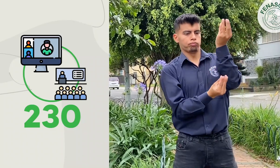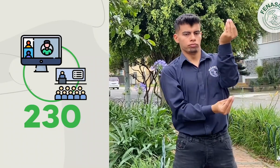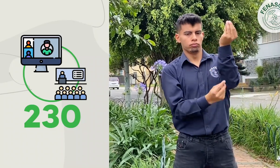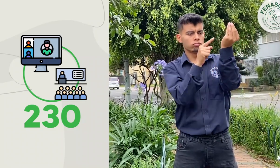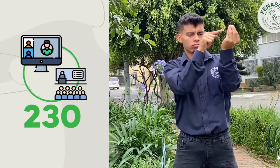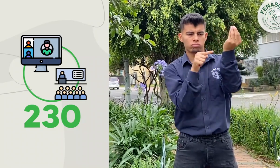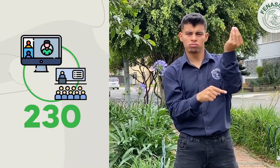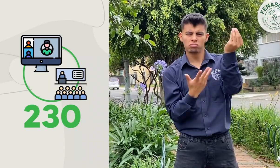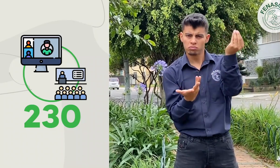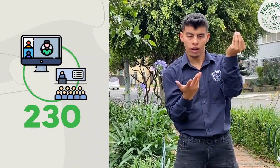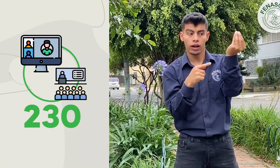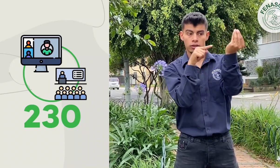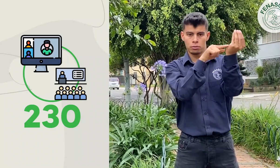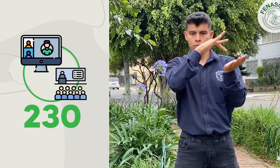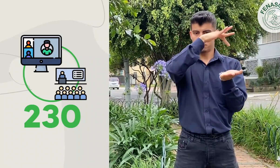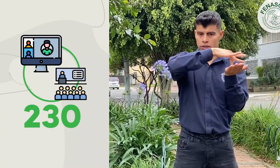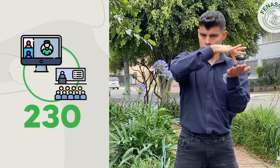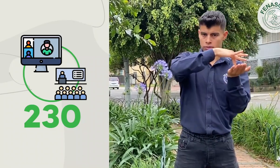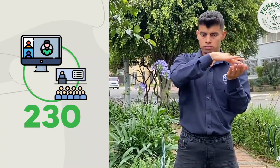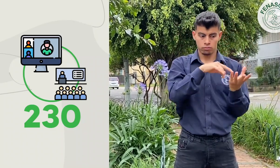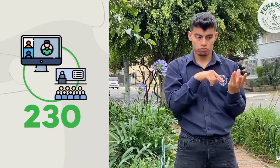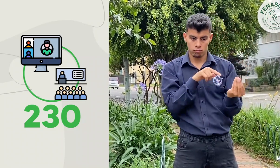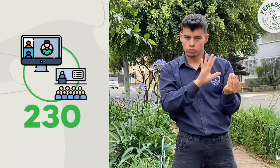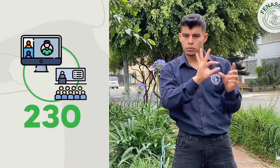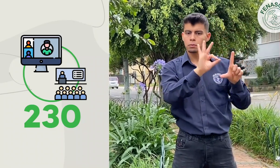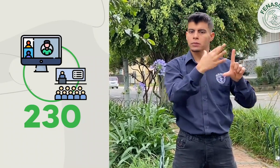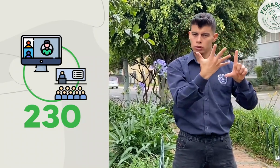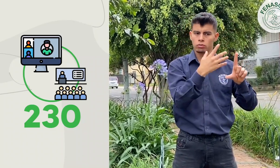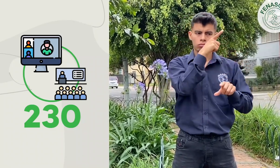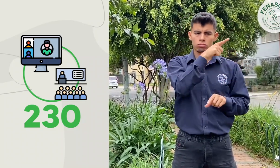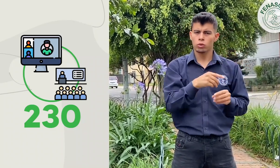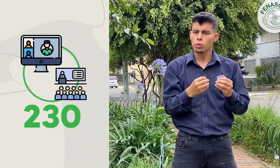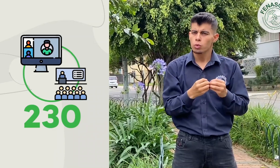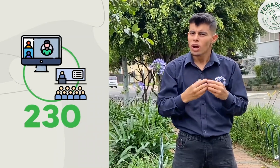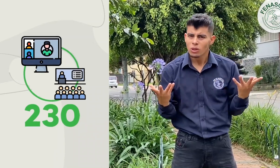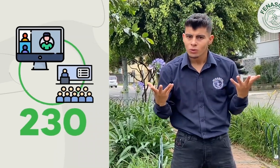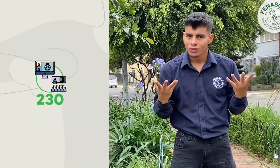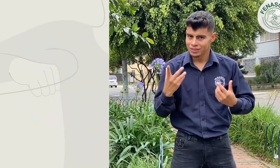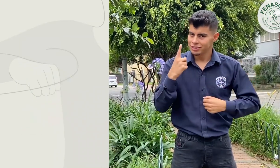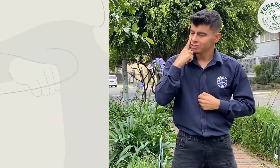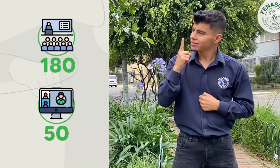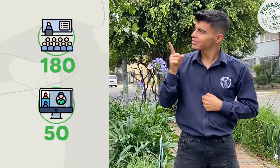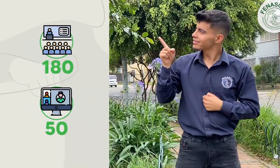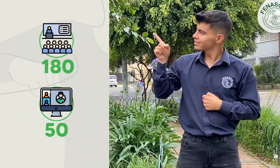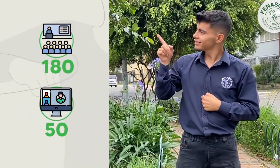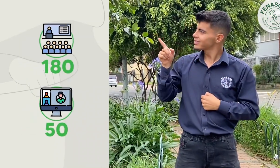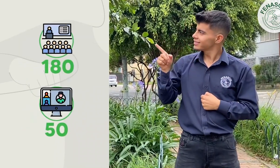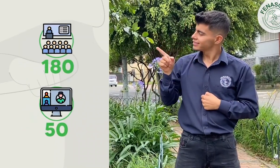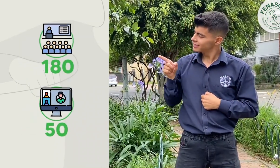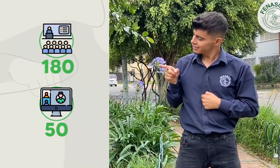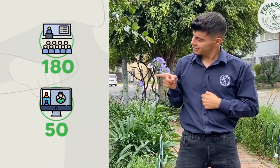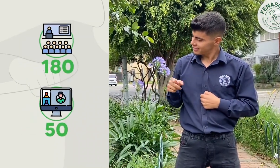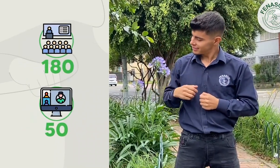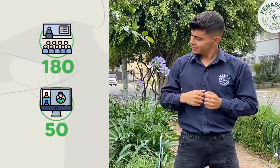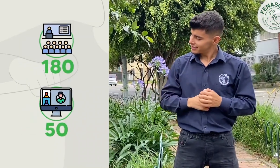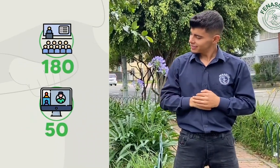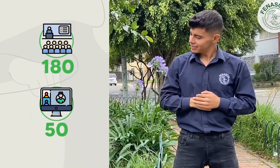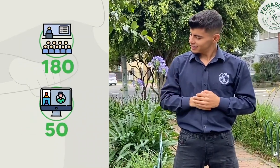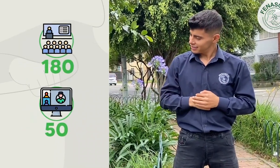que asisten de forma presencial y los que estarán bajo la modalidad virtual. La cantidad de integrantes de cada grupo es, de manera presencial